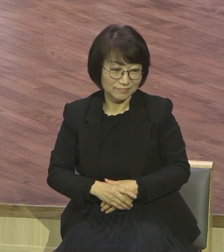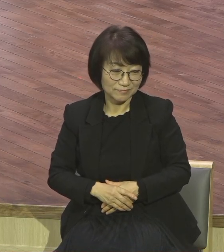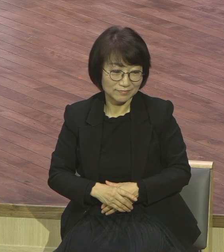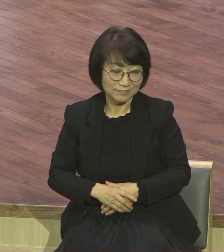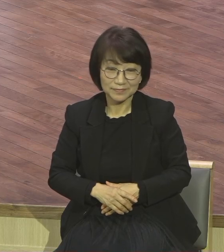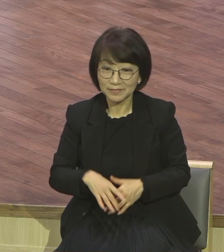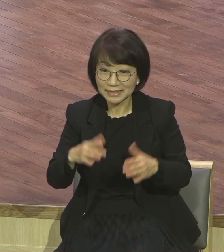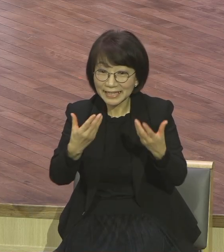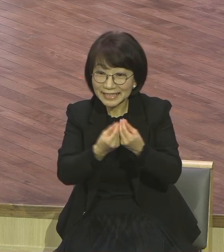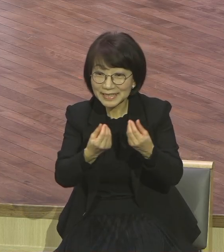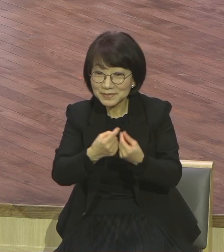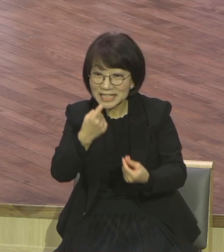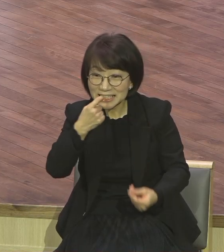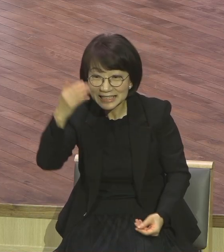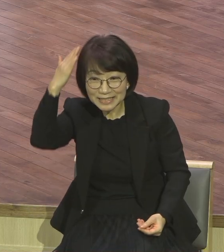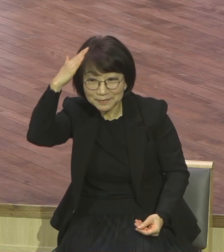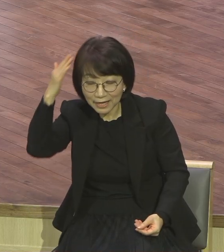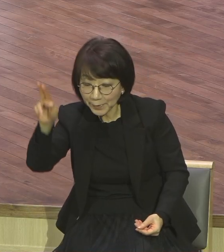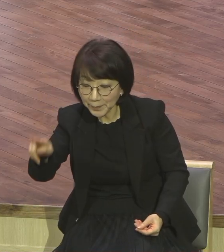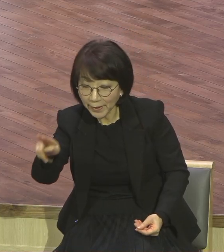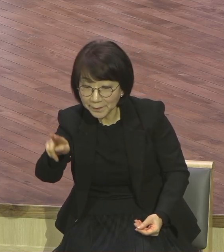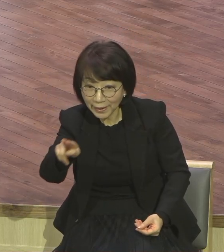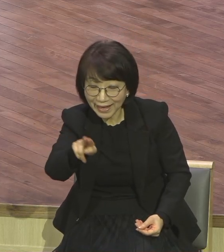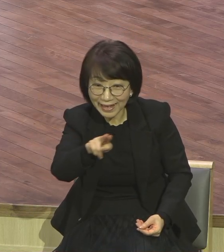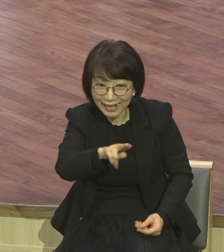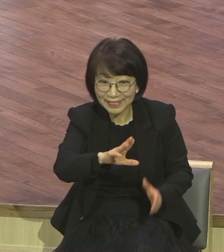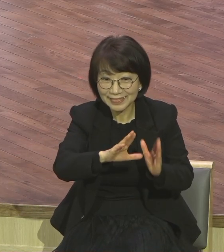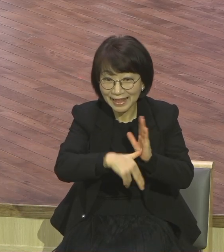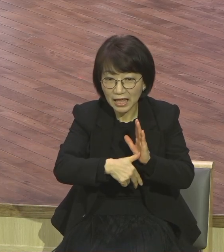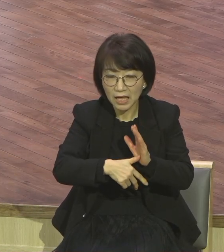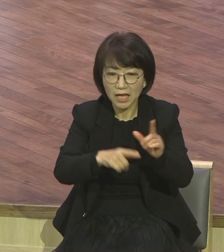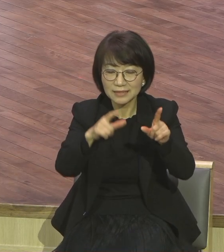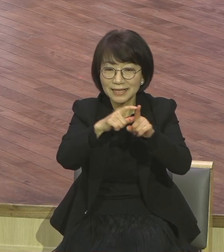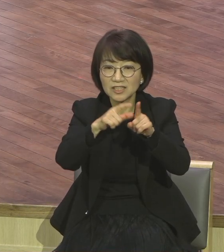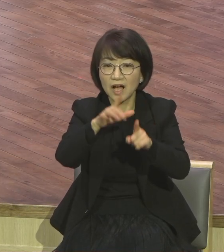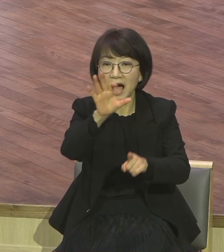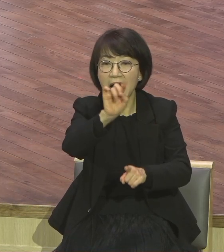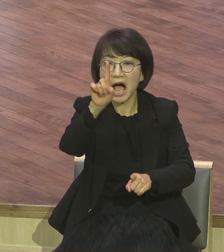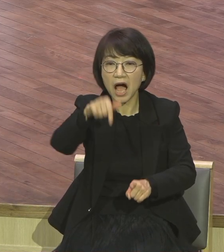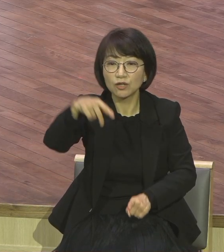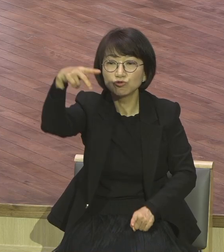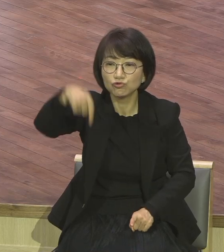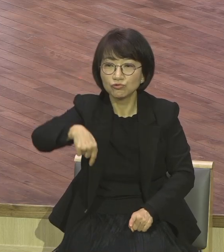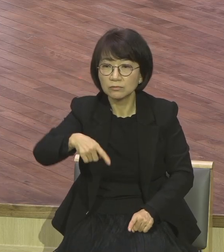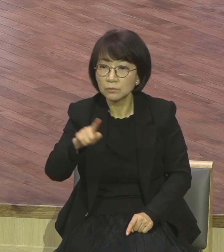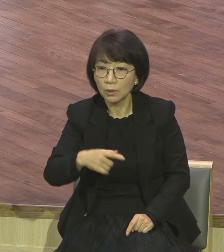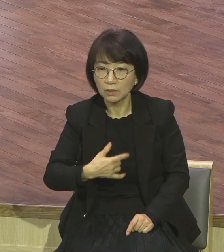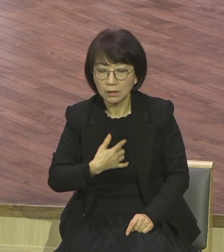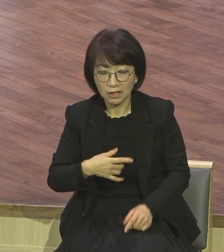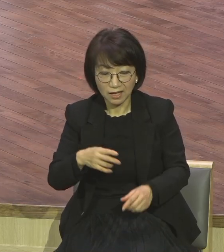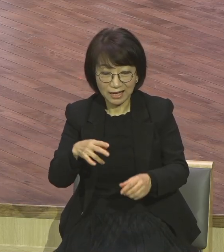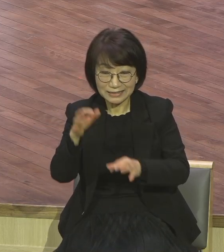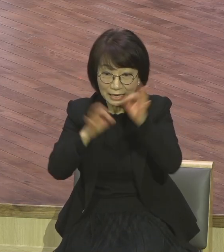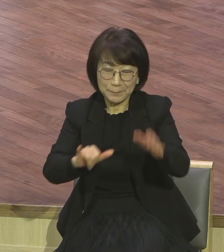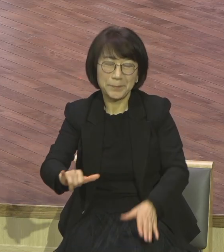바둑을 치자면 이들은 악수 중에 악수를 지금 둔 거예요. 이런 바르셋